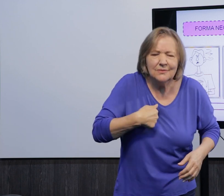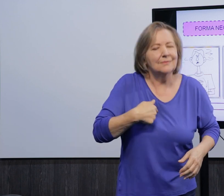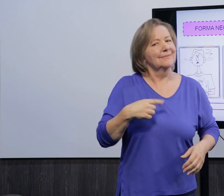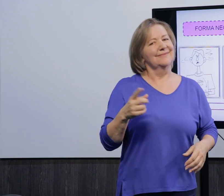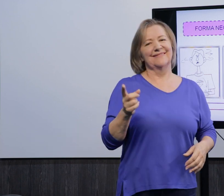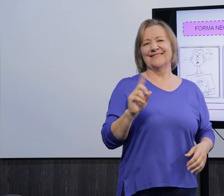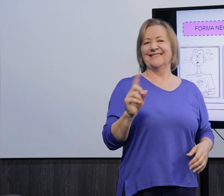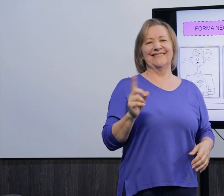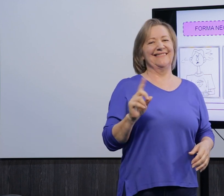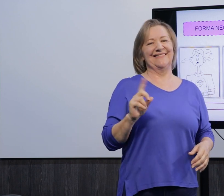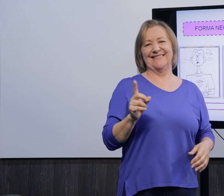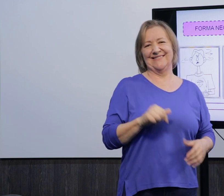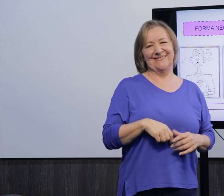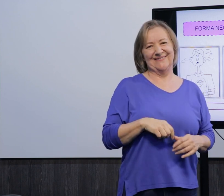Casado eu? Não.